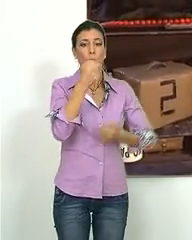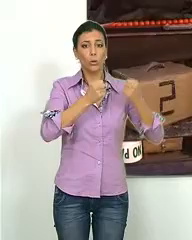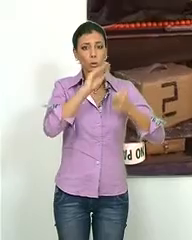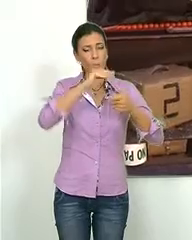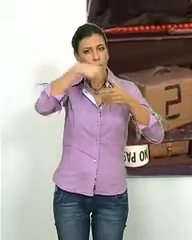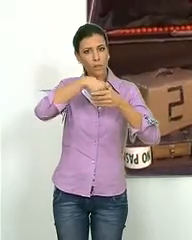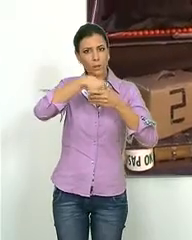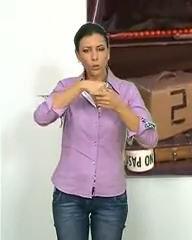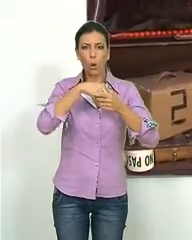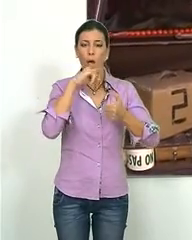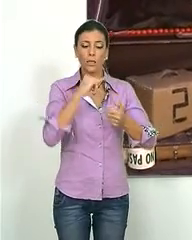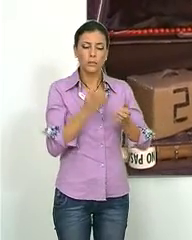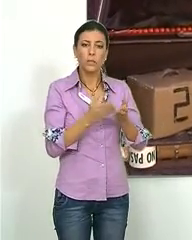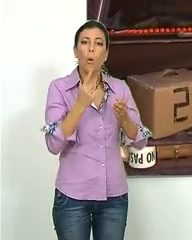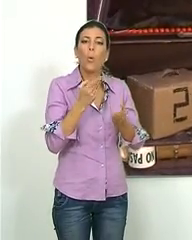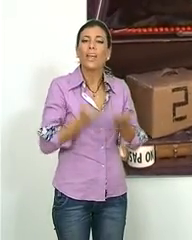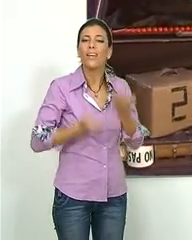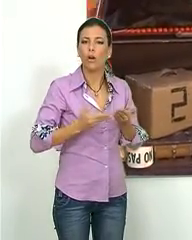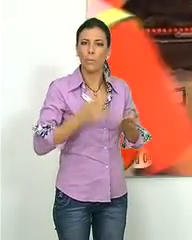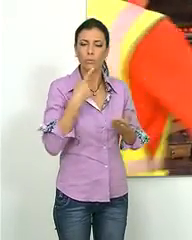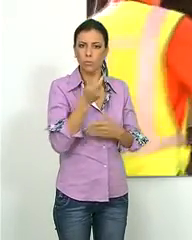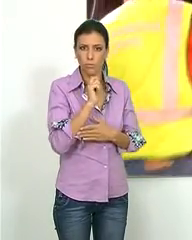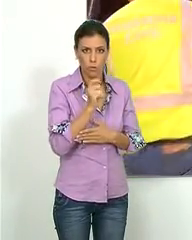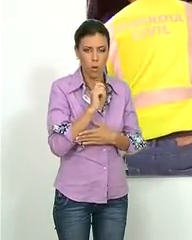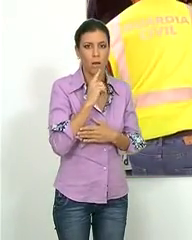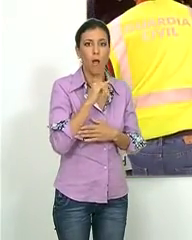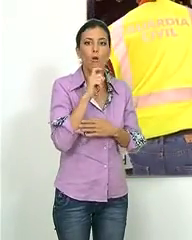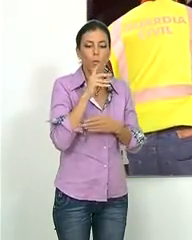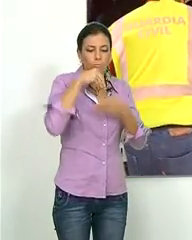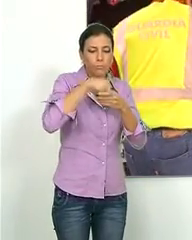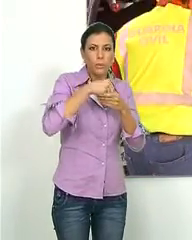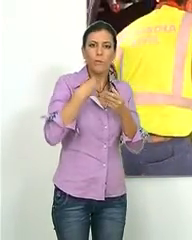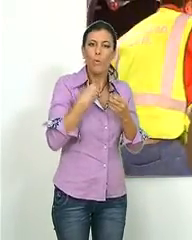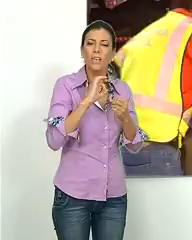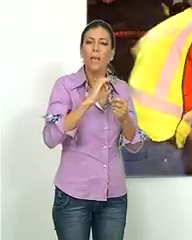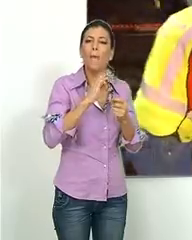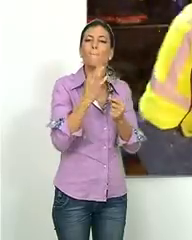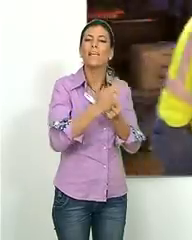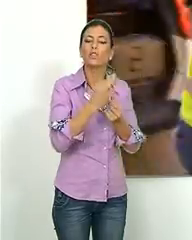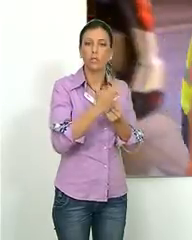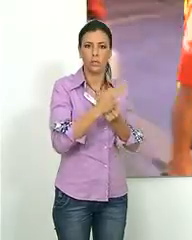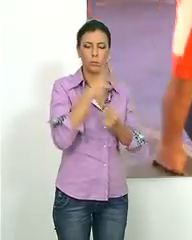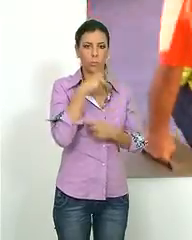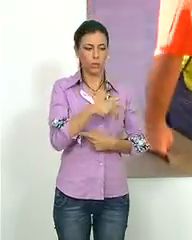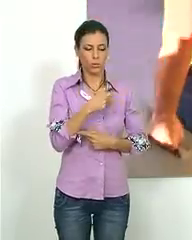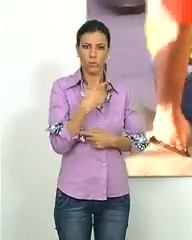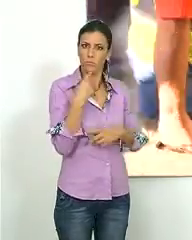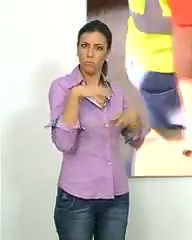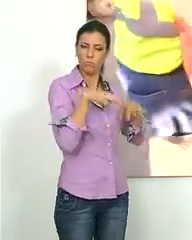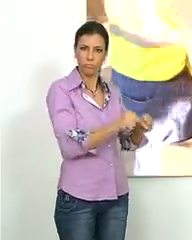transportando en su coche un kilogramo de hachís en bellotas. Con el hachís decomisado en esta